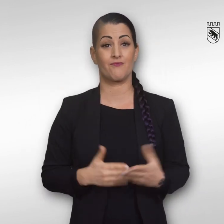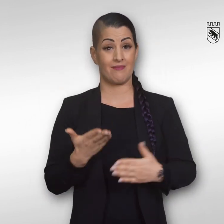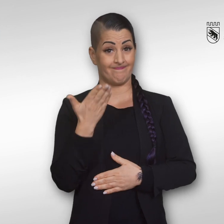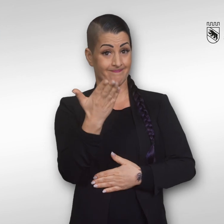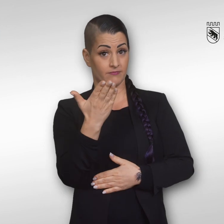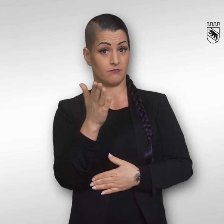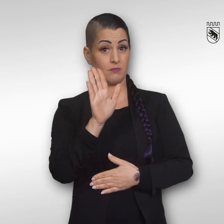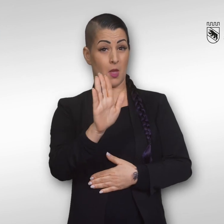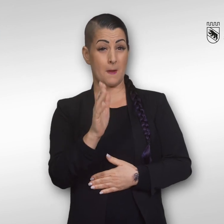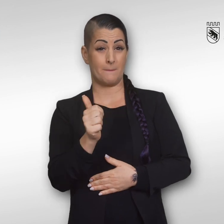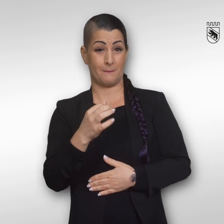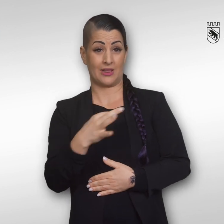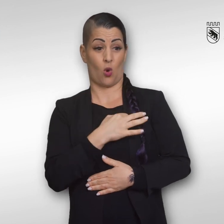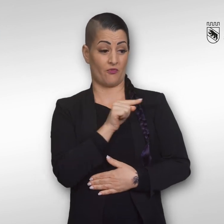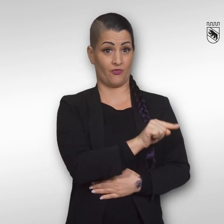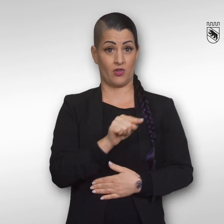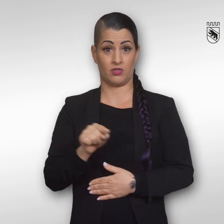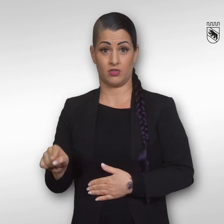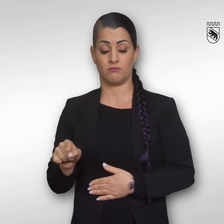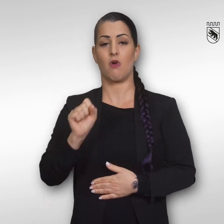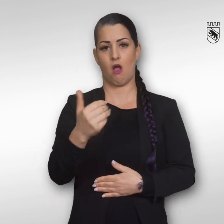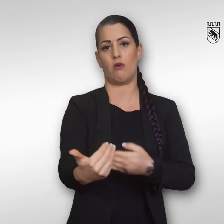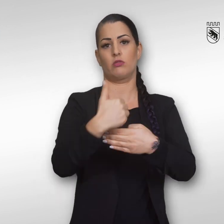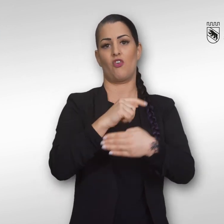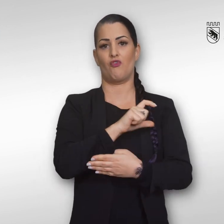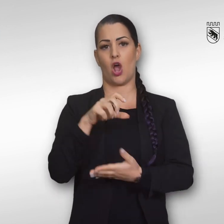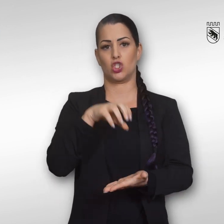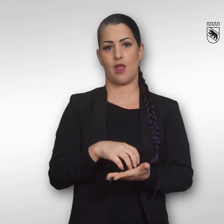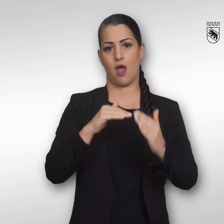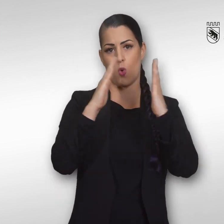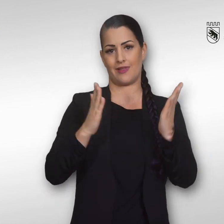Wenn Sie davon betroffen sind, können Sie sich bei der Fachstelle häusliche Gewalt melden.